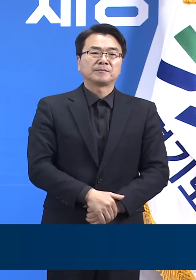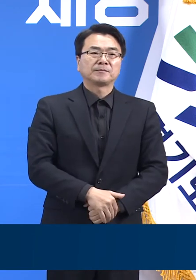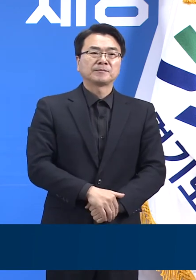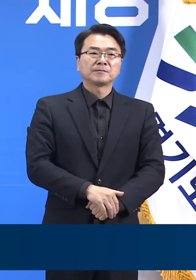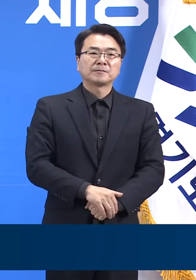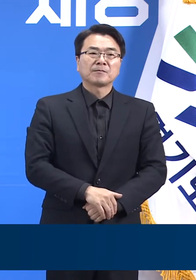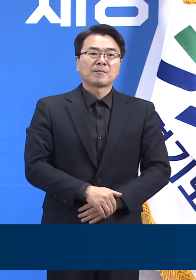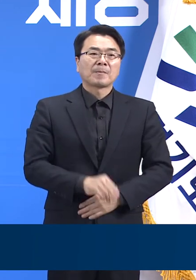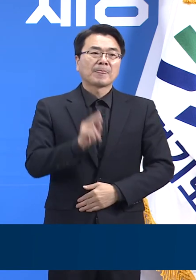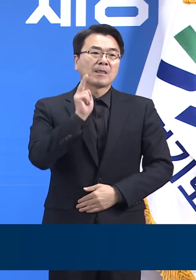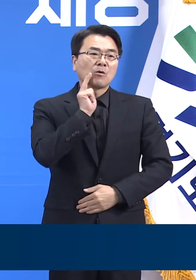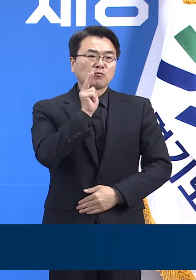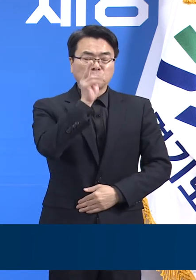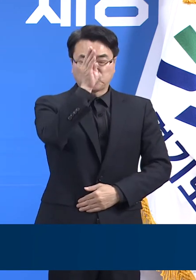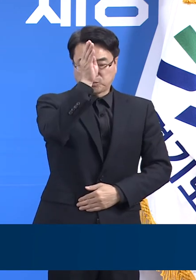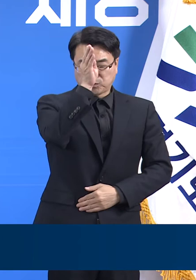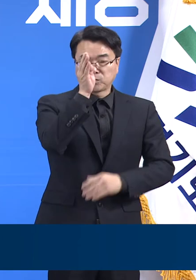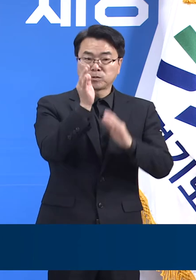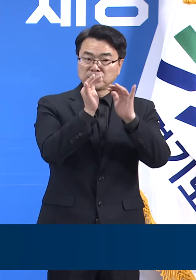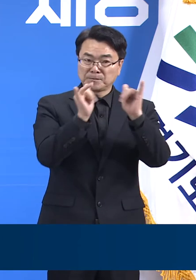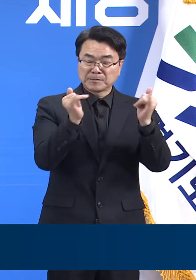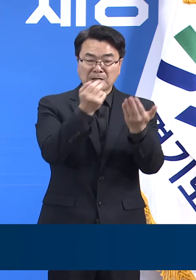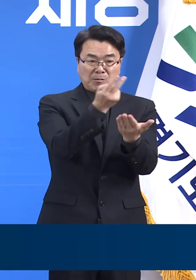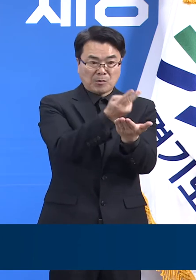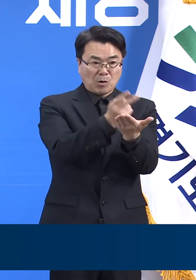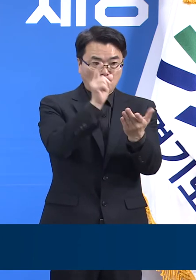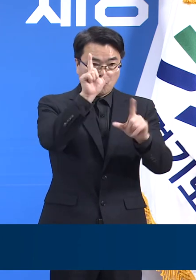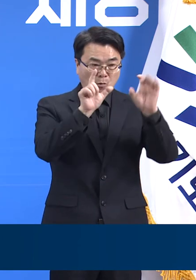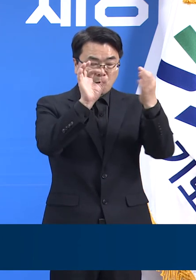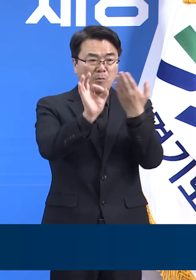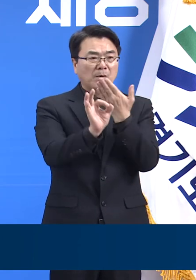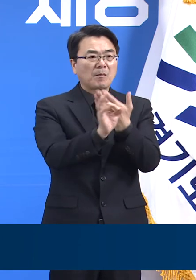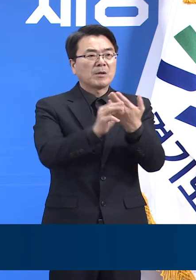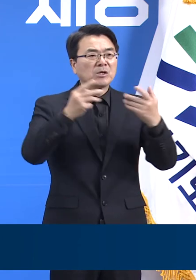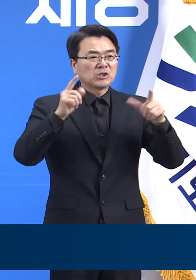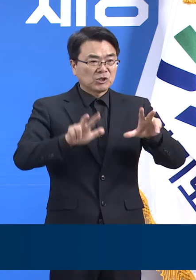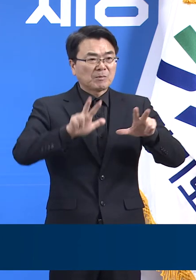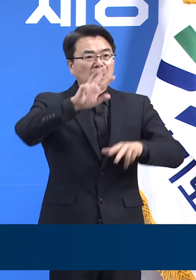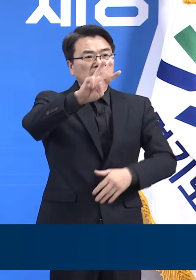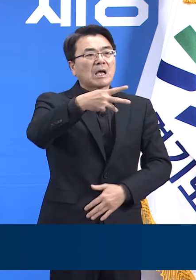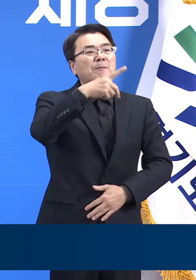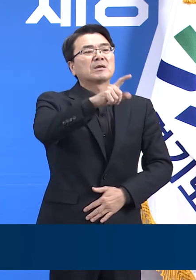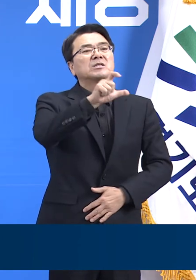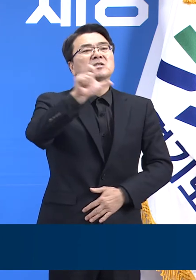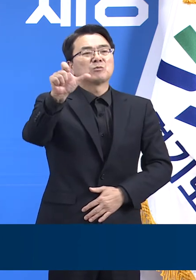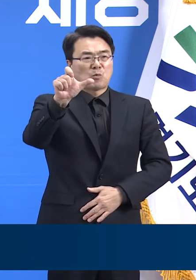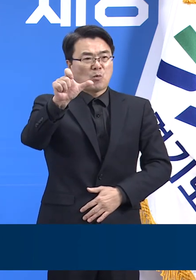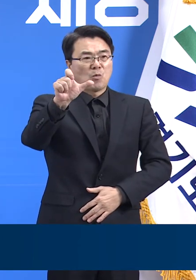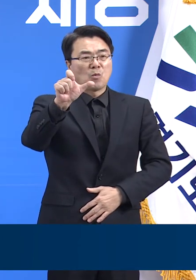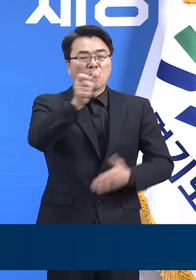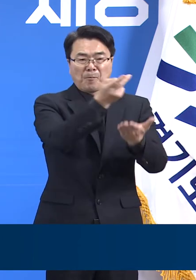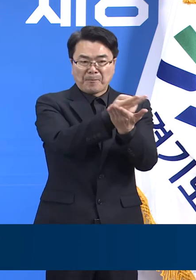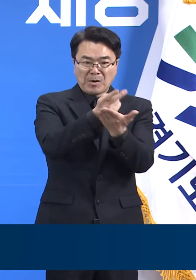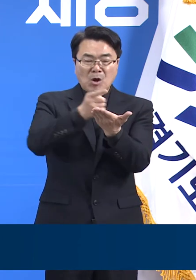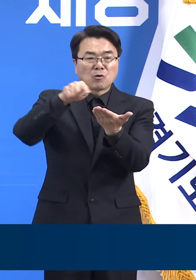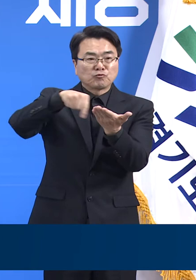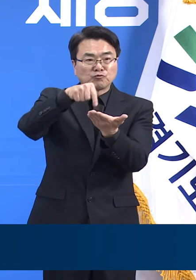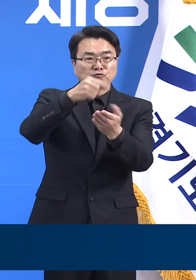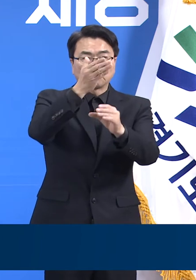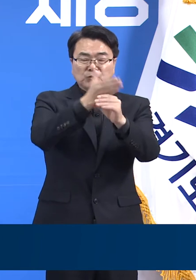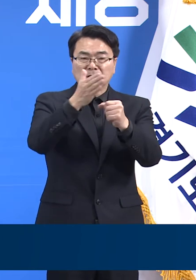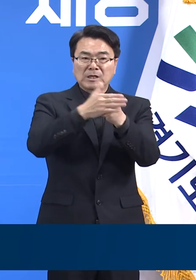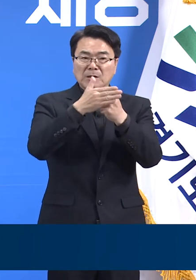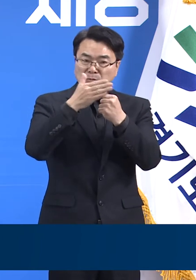중환자 사용병상은 329병상에서 315병상으로 14병상 감소하였으며 가동률은 87